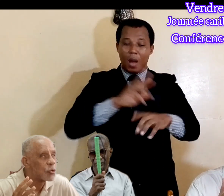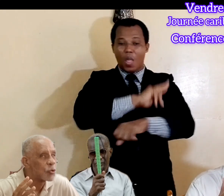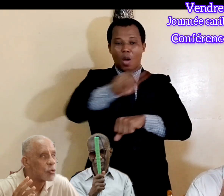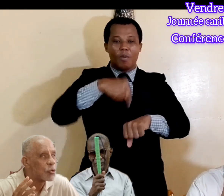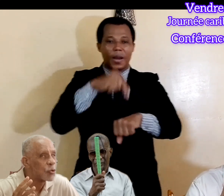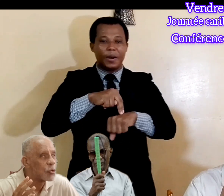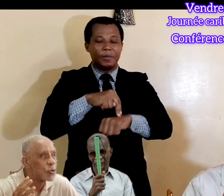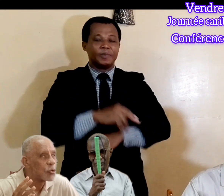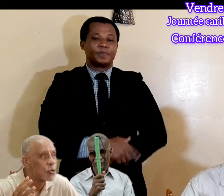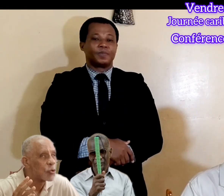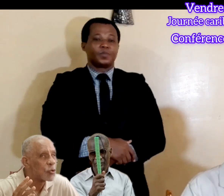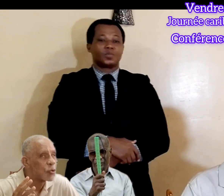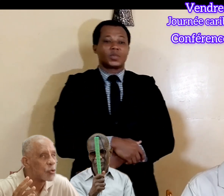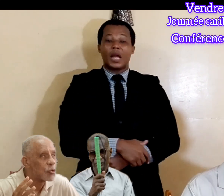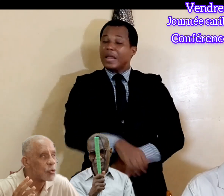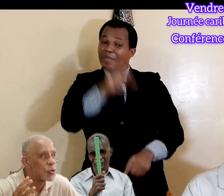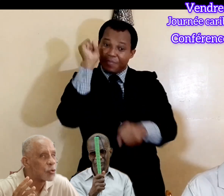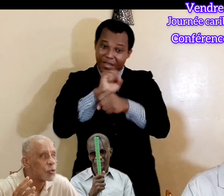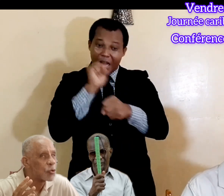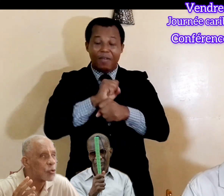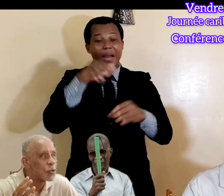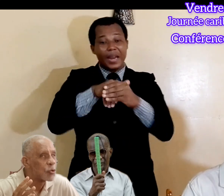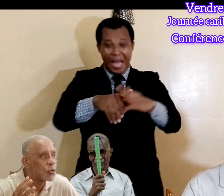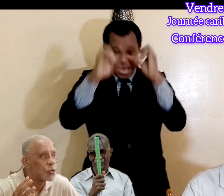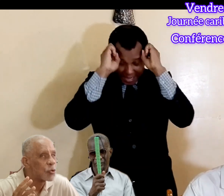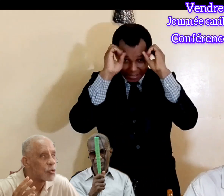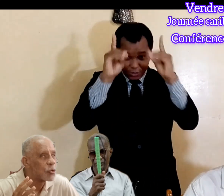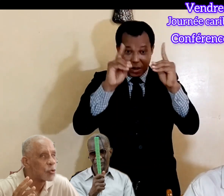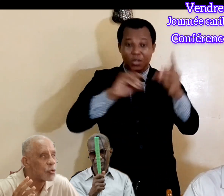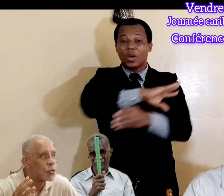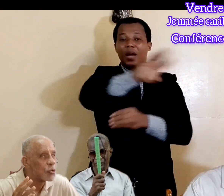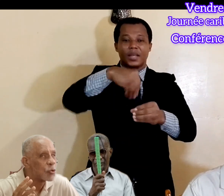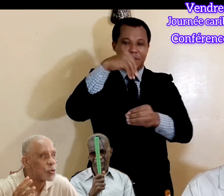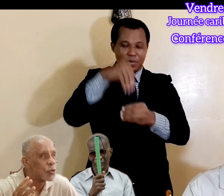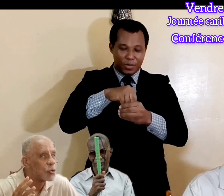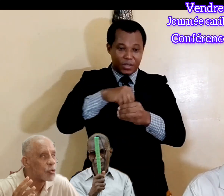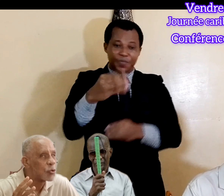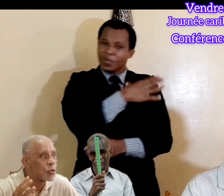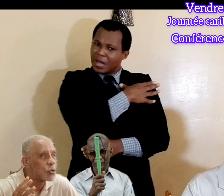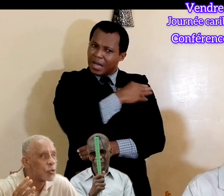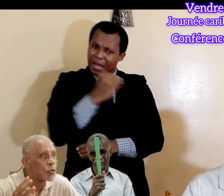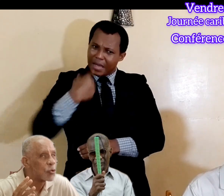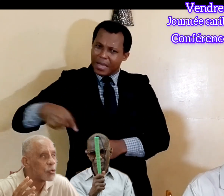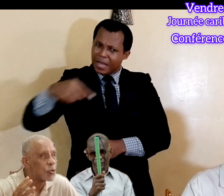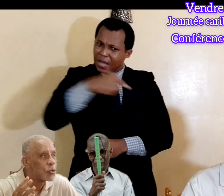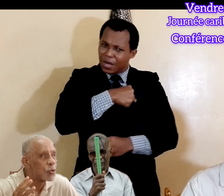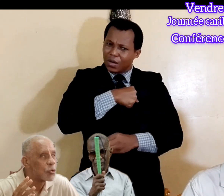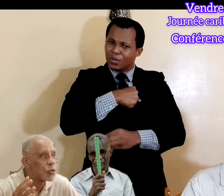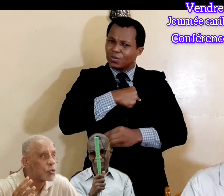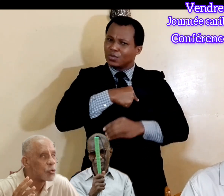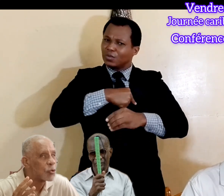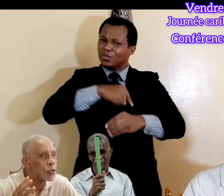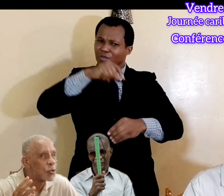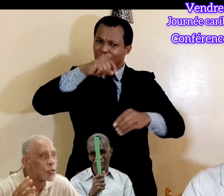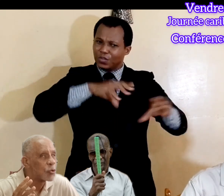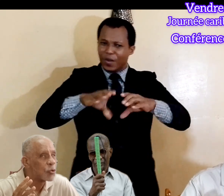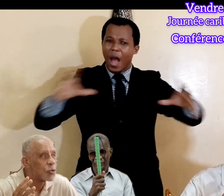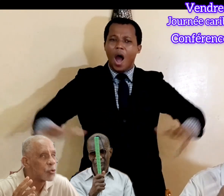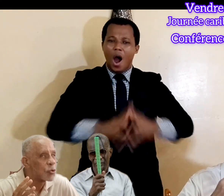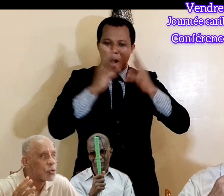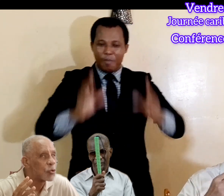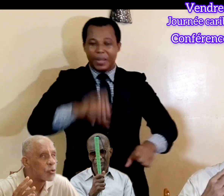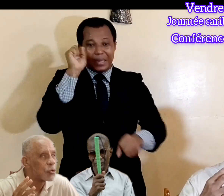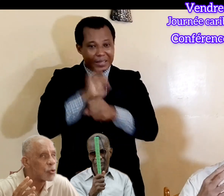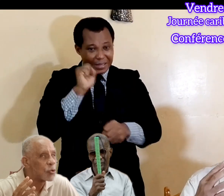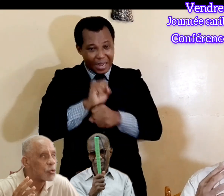Ils travaillent tous dans le domaine d'éducation inclusive, et ils travaillent tous dans le